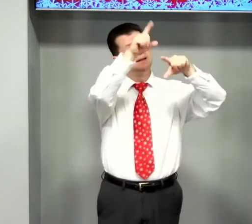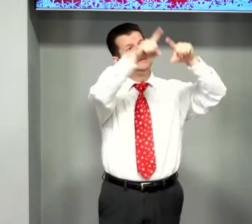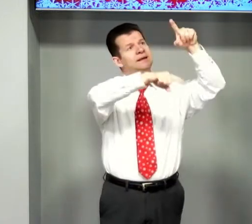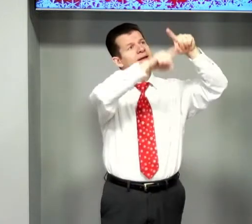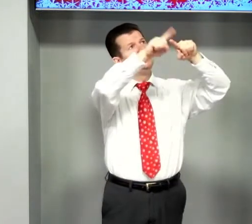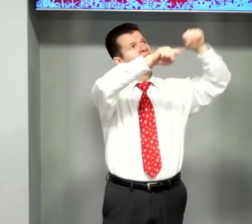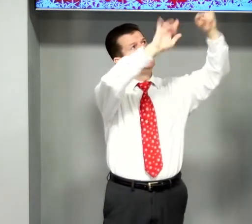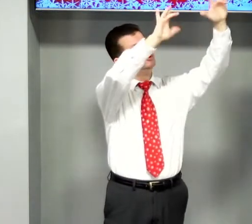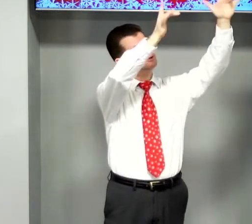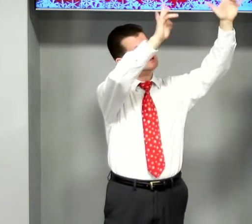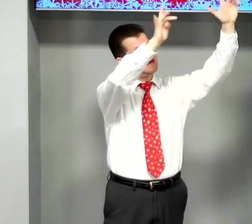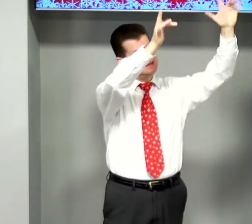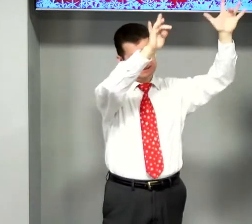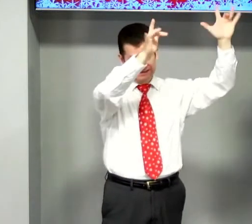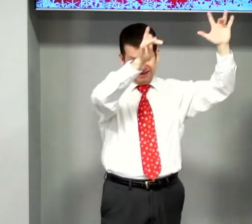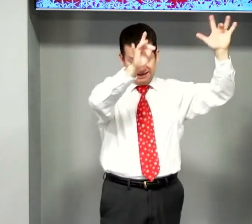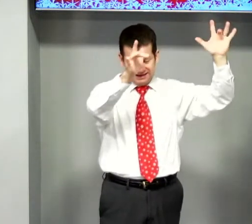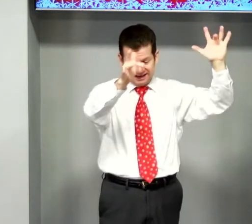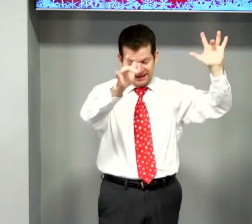Vila luz da estrela,